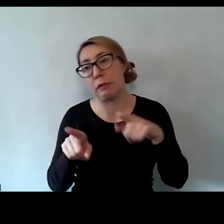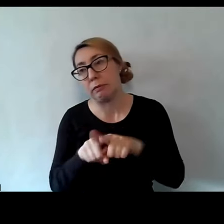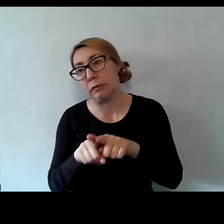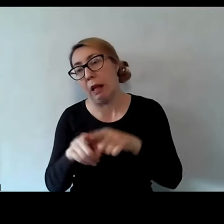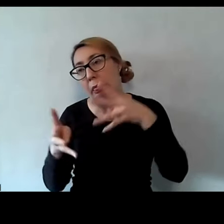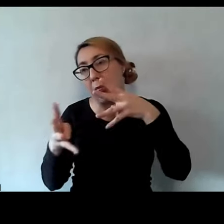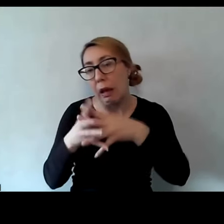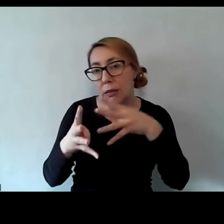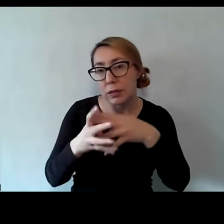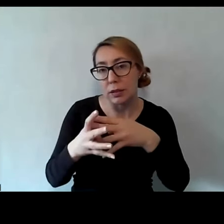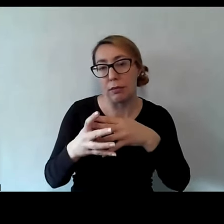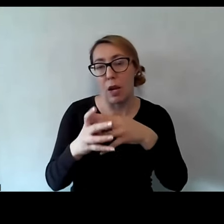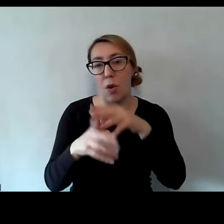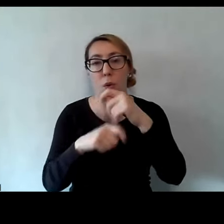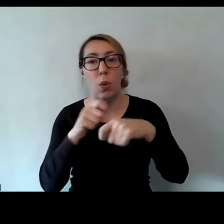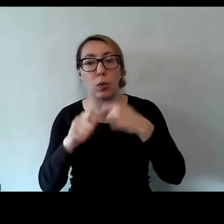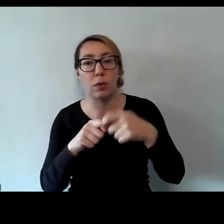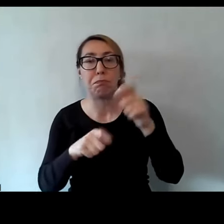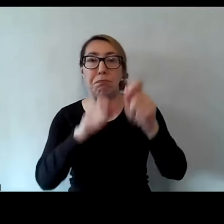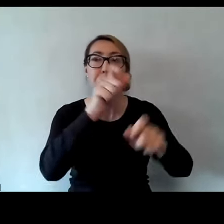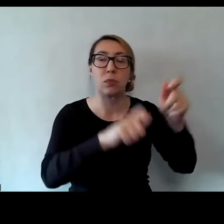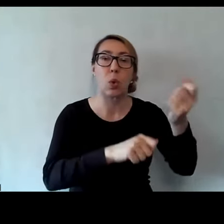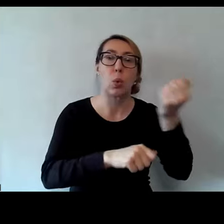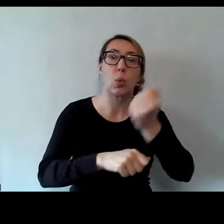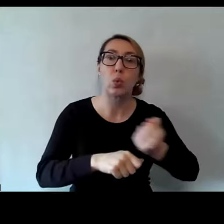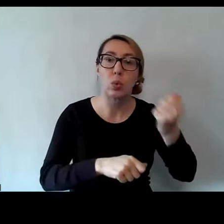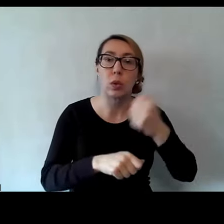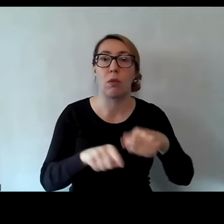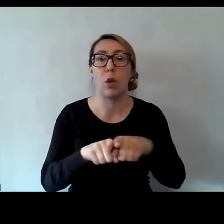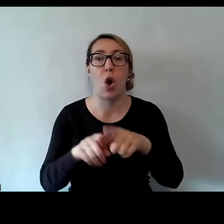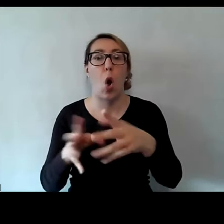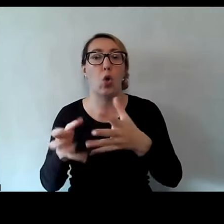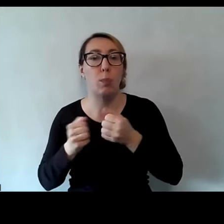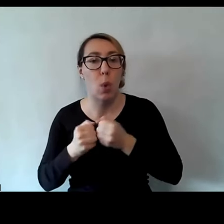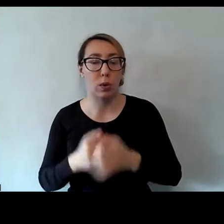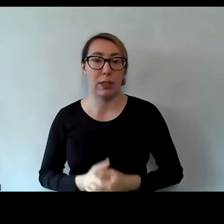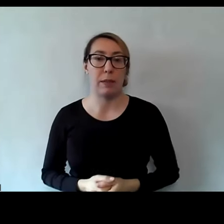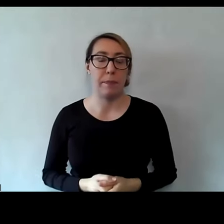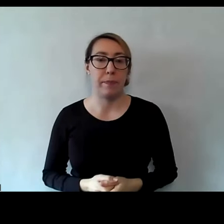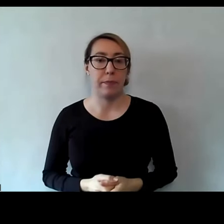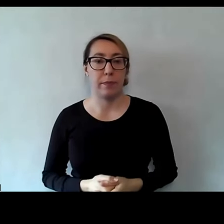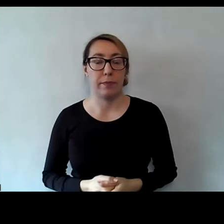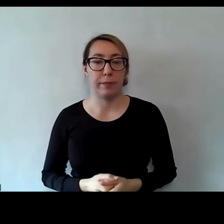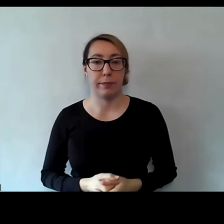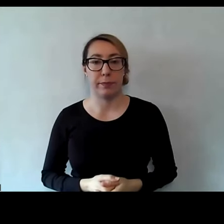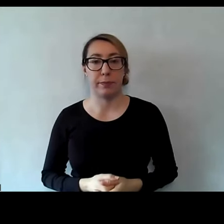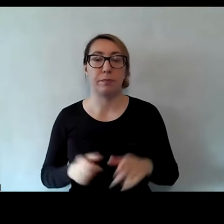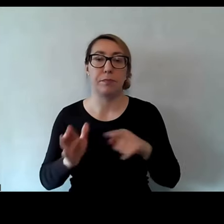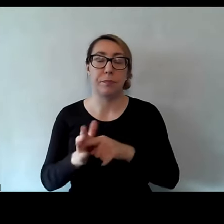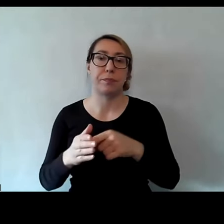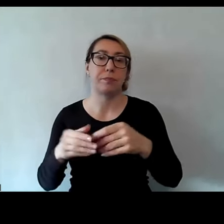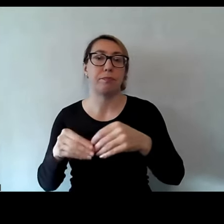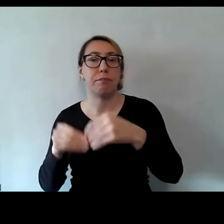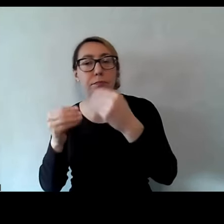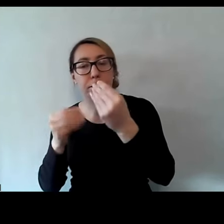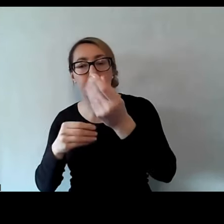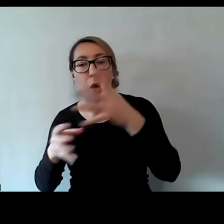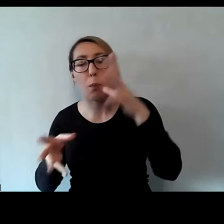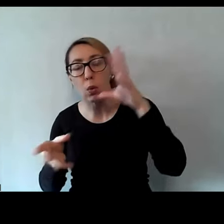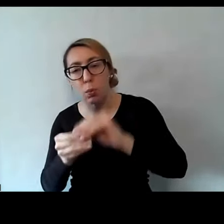rozwiązania z użytkownikami i odbiorcami, ewaluacji rozwiązania. Także